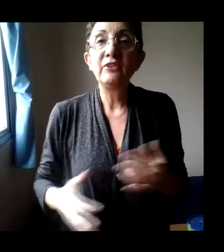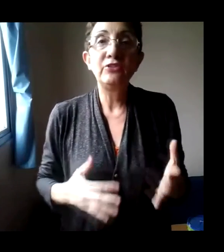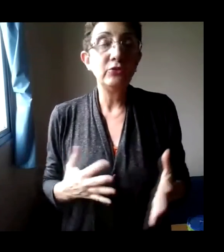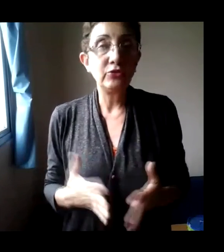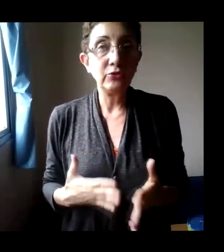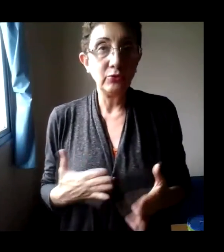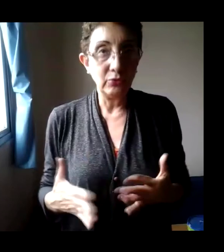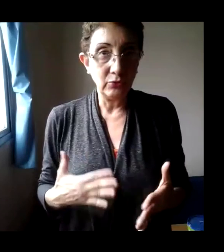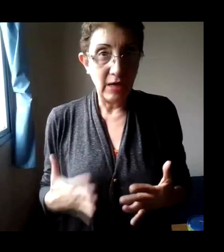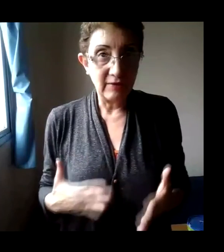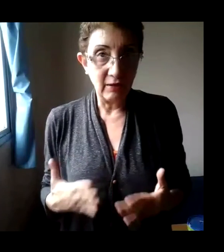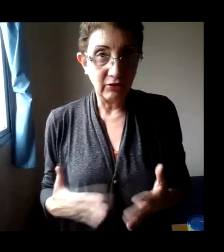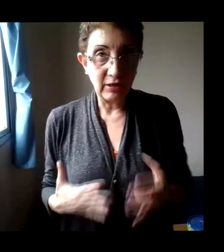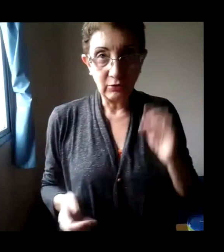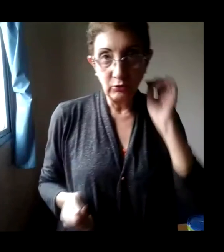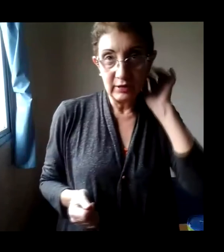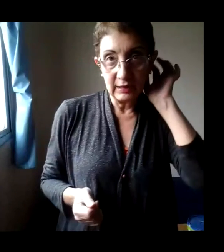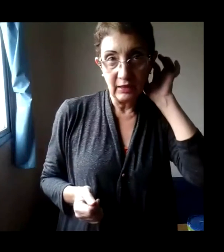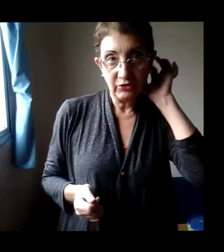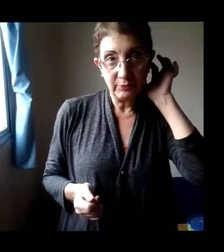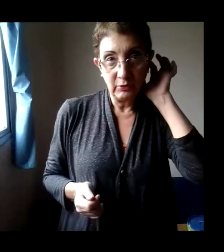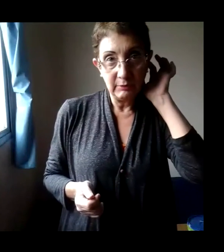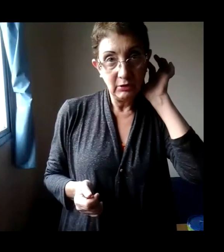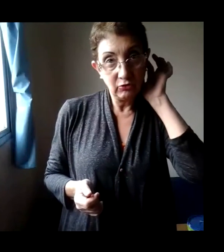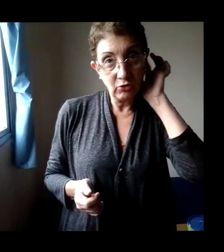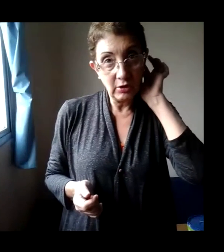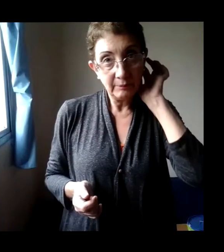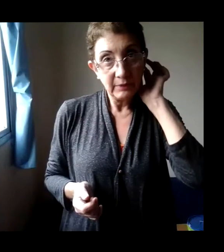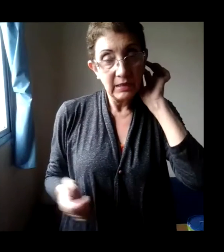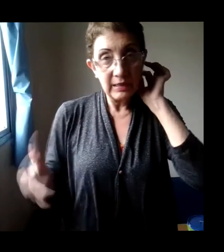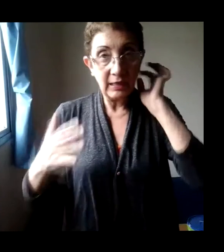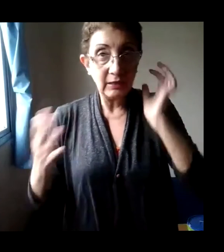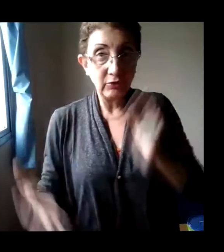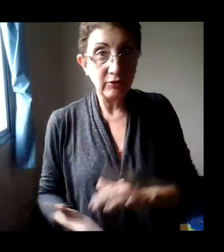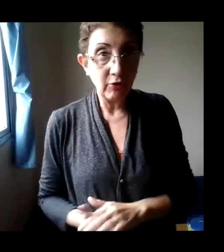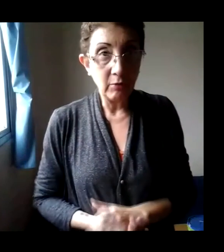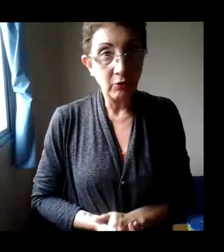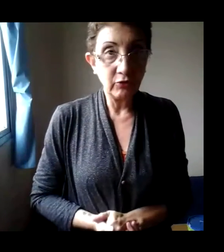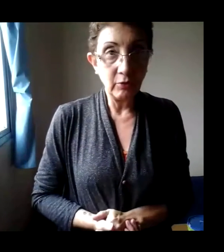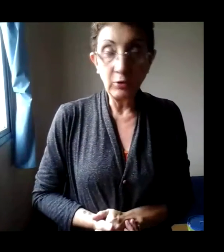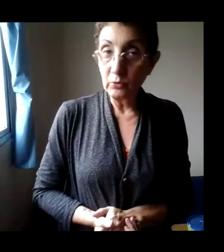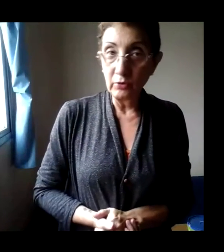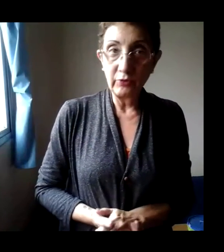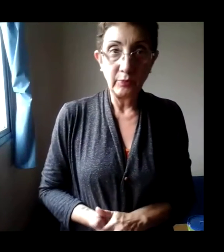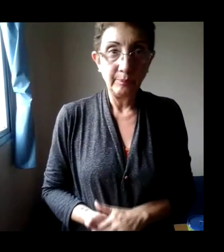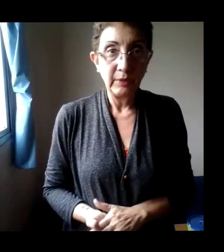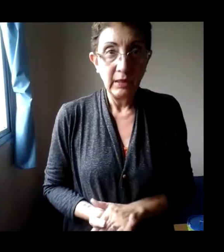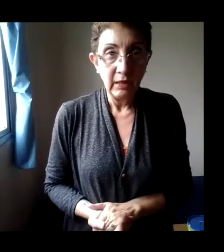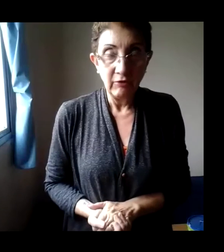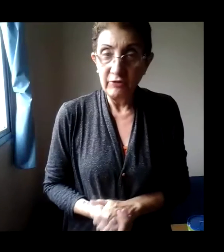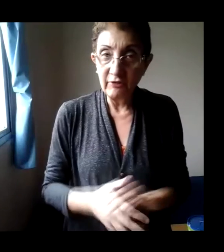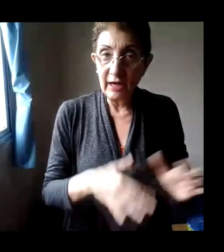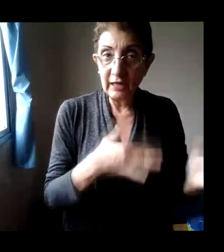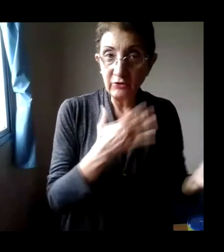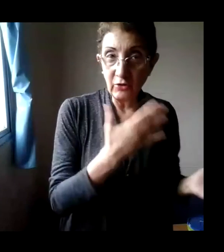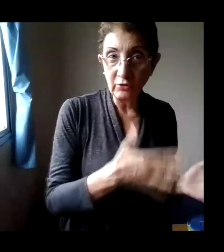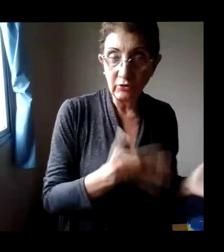Assisti as aulas gratuitas que ela disponibilizou e ela nos informou sobre o curso. Vi vários outros